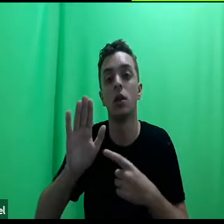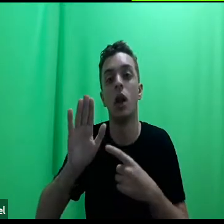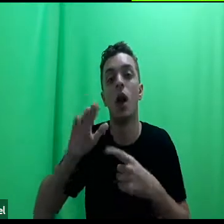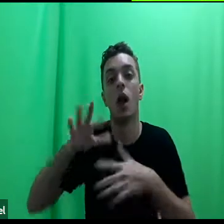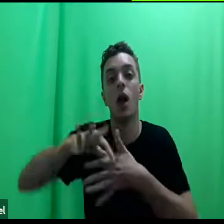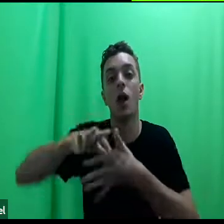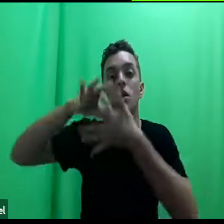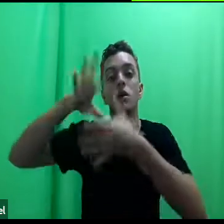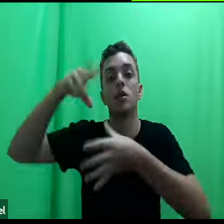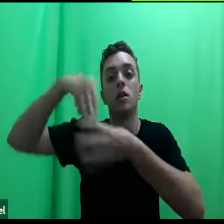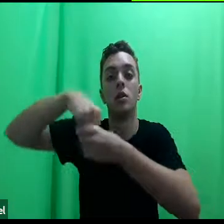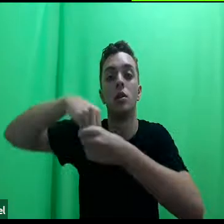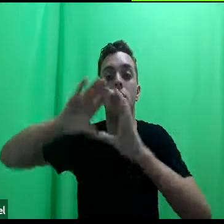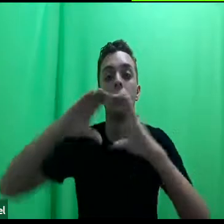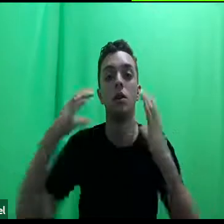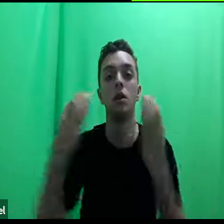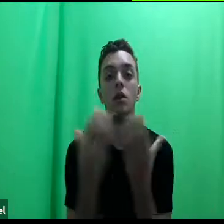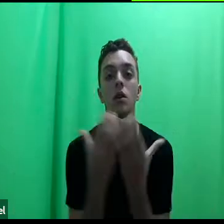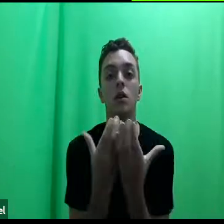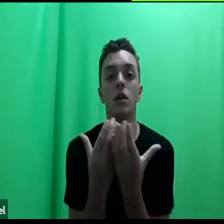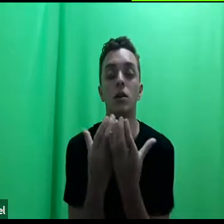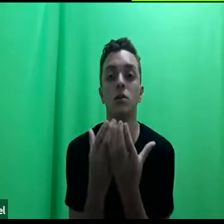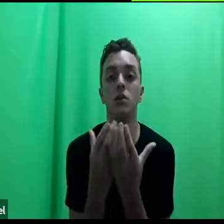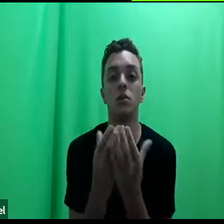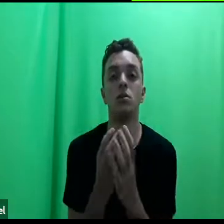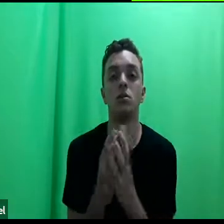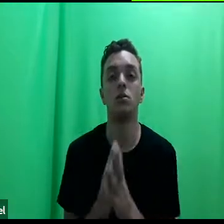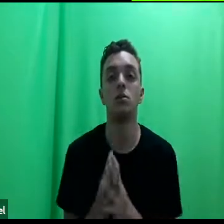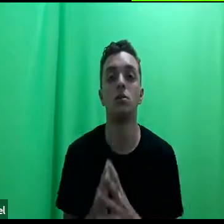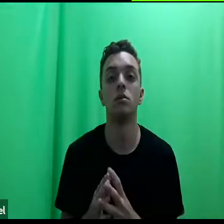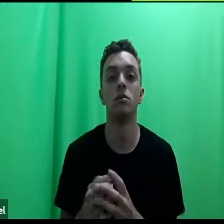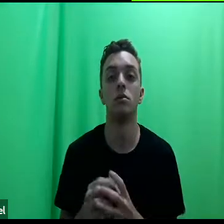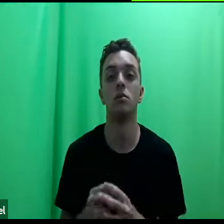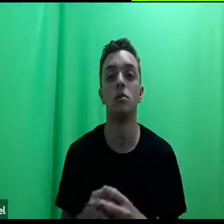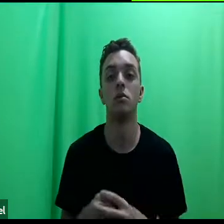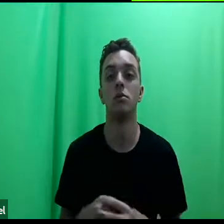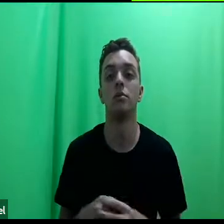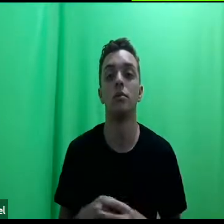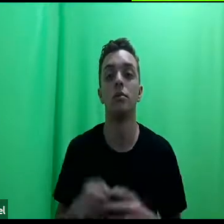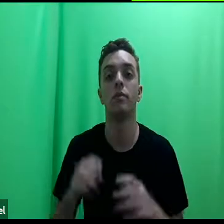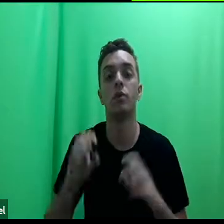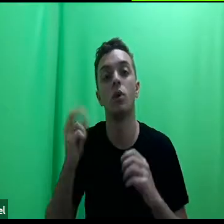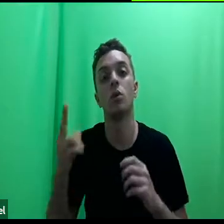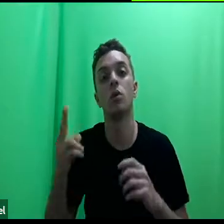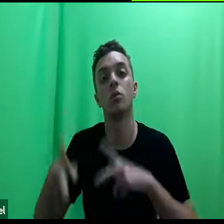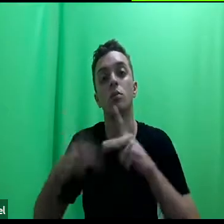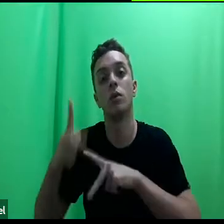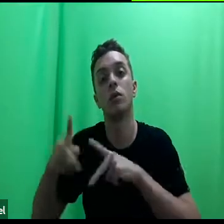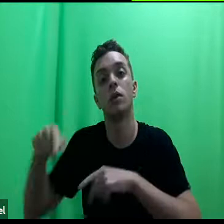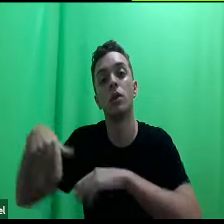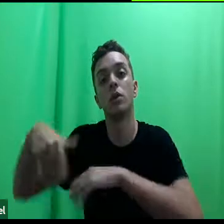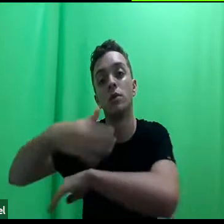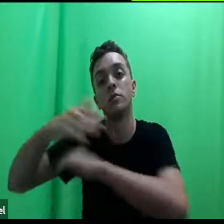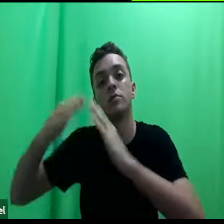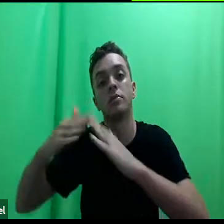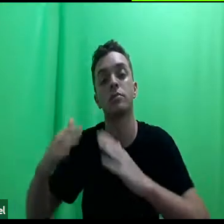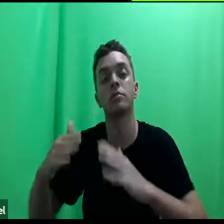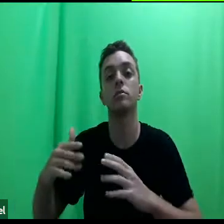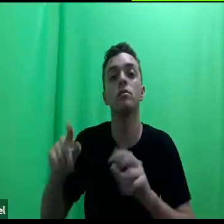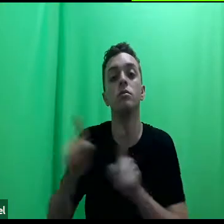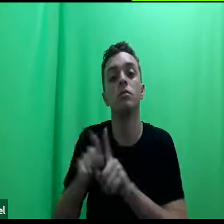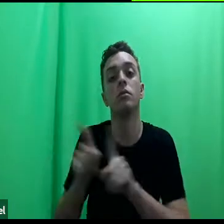comunidade ou no movimento social, com o MST ou com a população de rua, com os sem-teto, enfim,